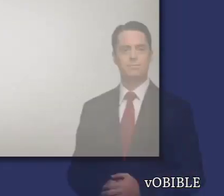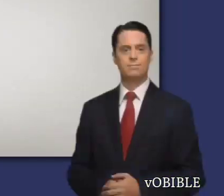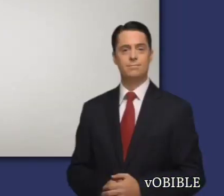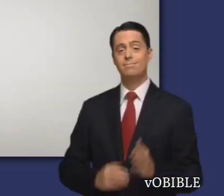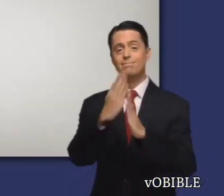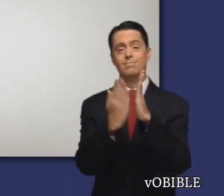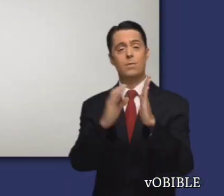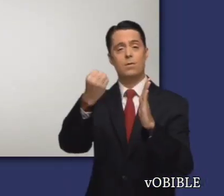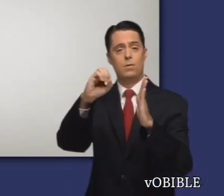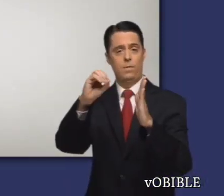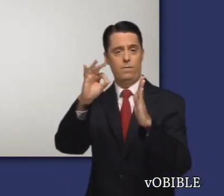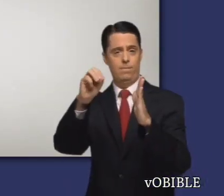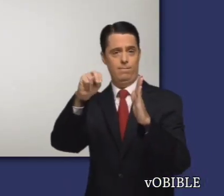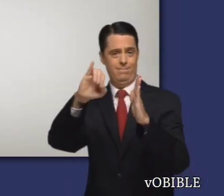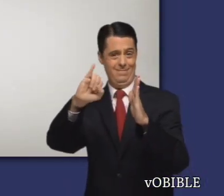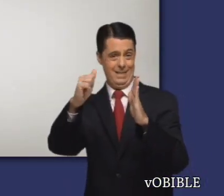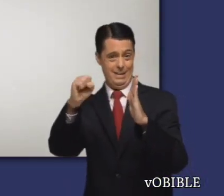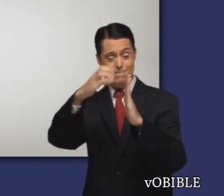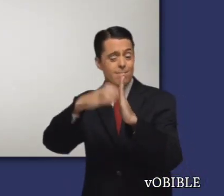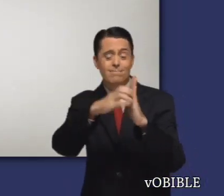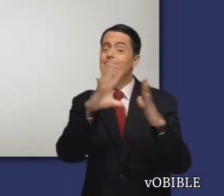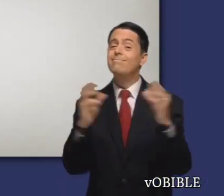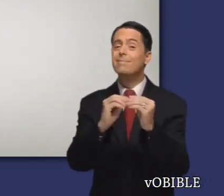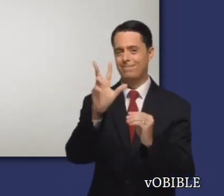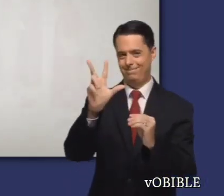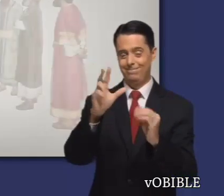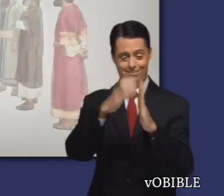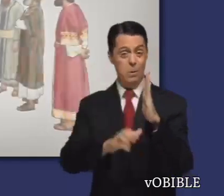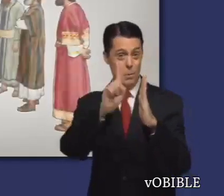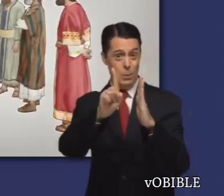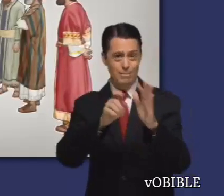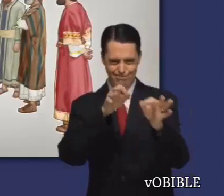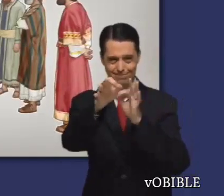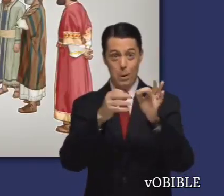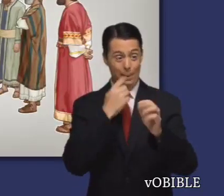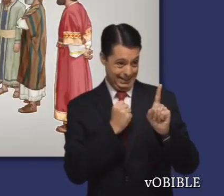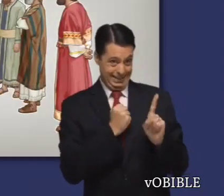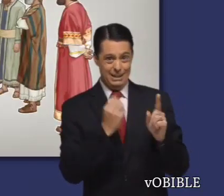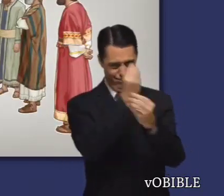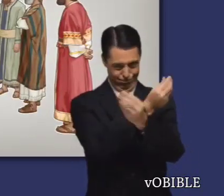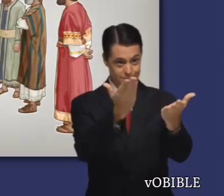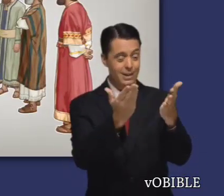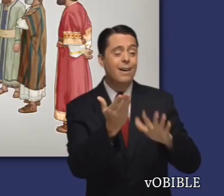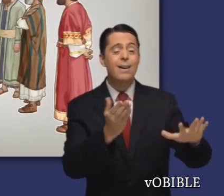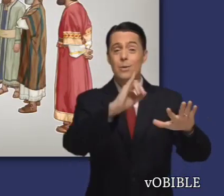El libro de Sofonías tiene tres capítulos. El capítulo 1 advierte a los habitantes de Judá que el día de